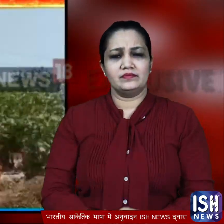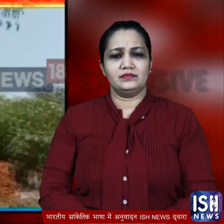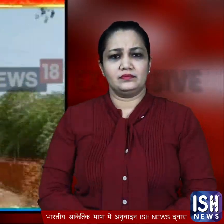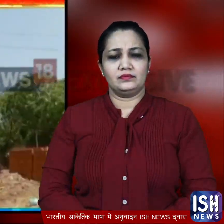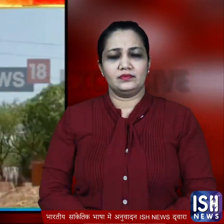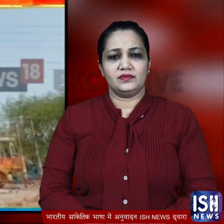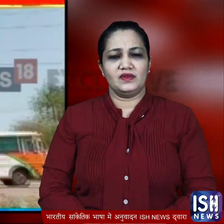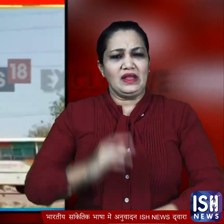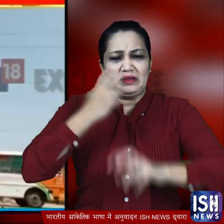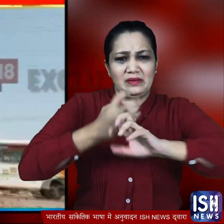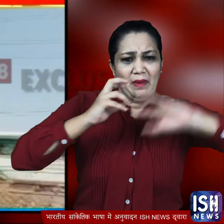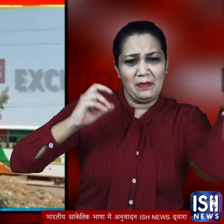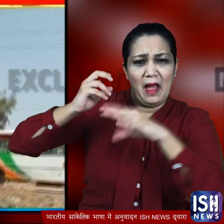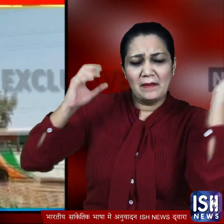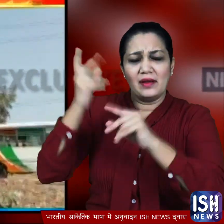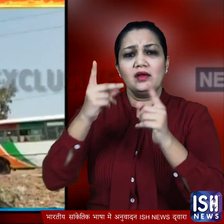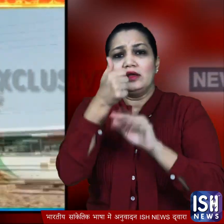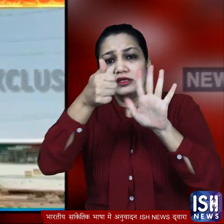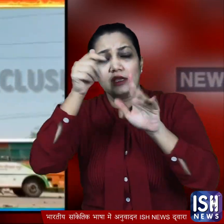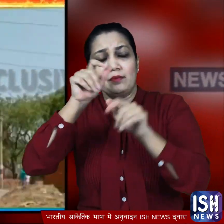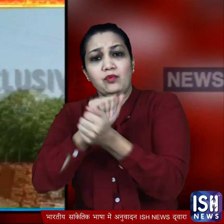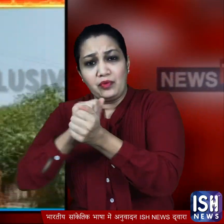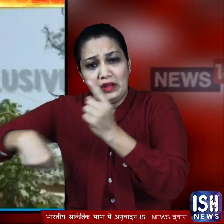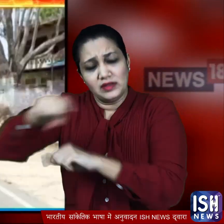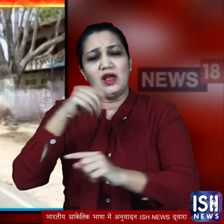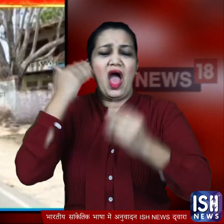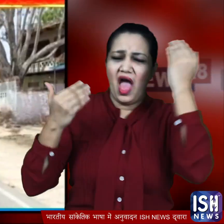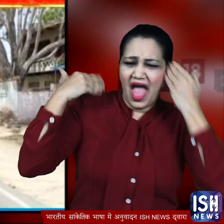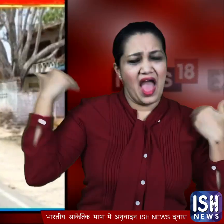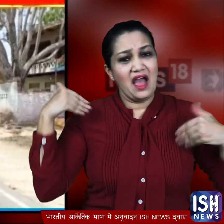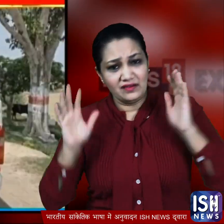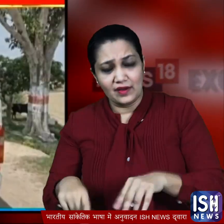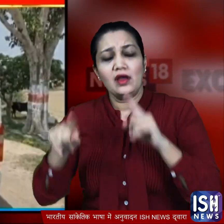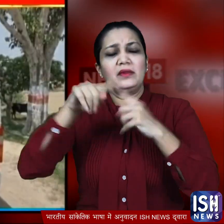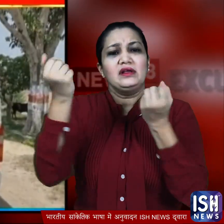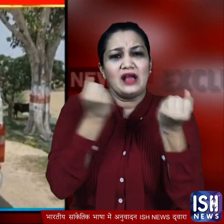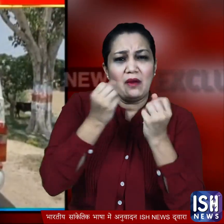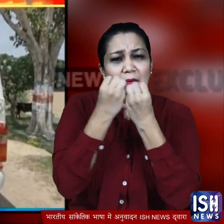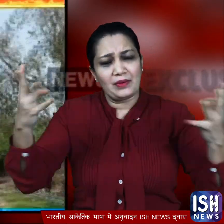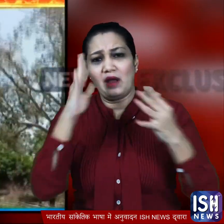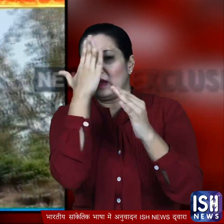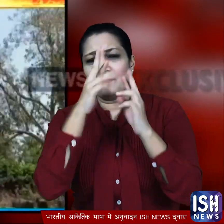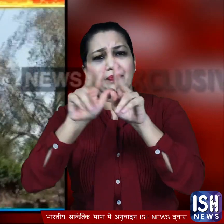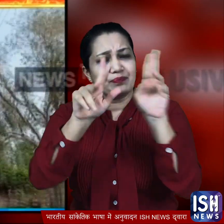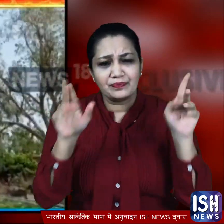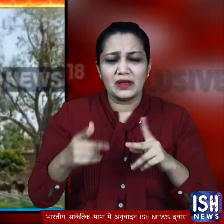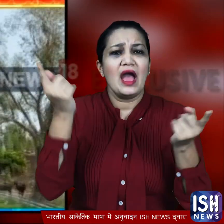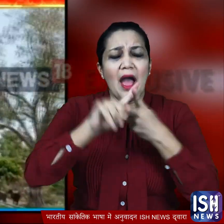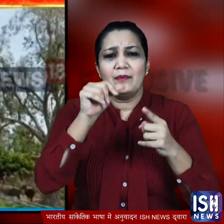इस पत्थर बाजी के चक्कर में छे पुलिस वालों के घायल होने की खबर है इसके लावा कई गाड़ियों के शीशे तूट गए जगड़ा केवल एक पानी